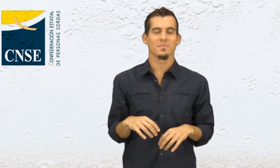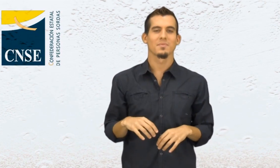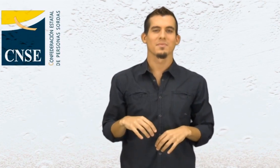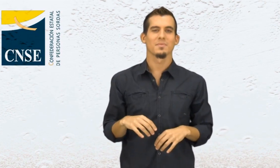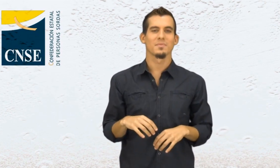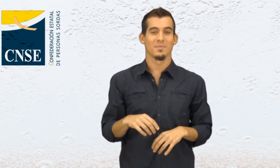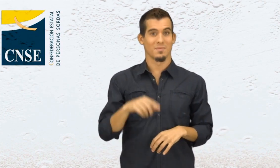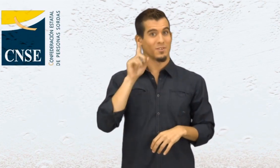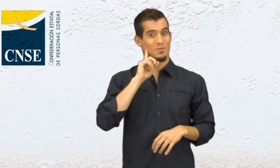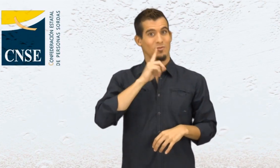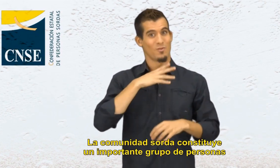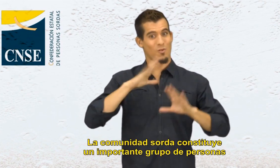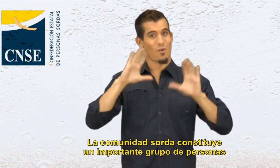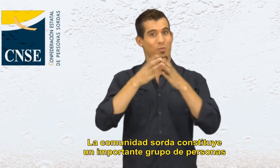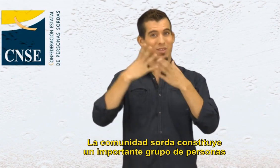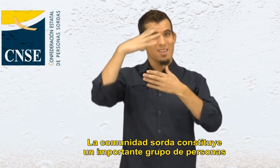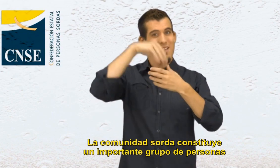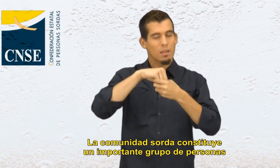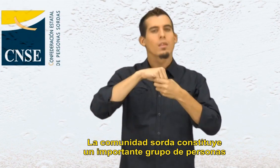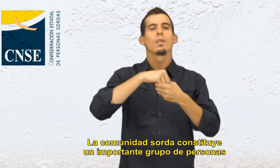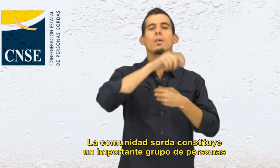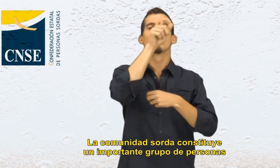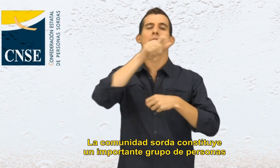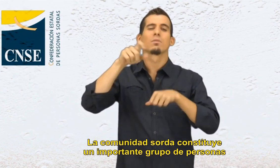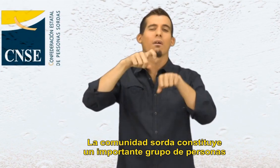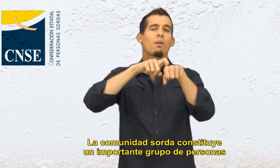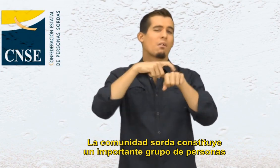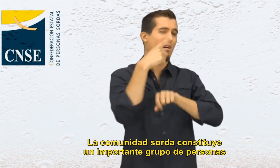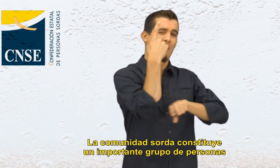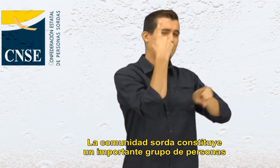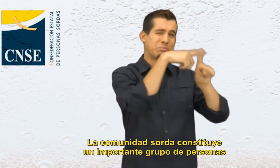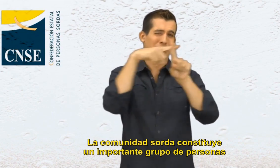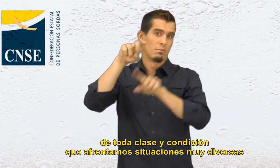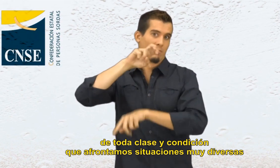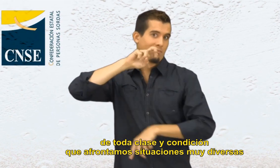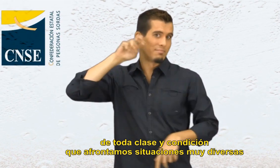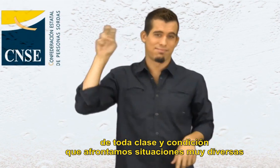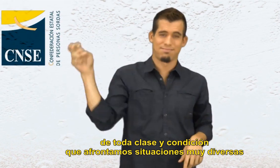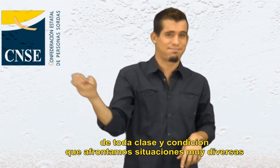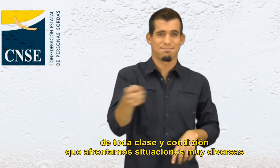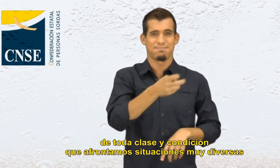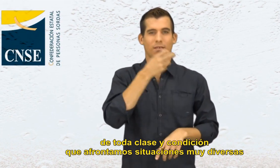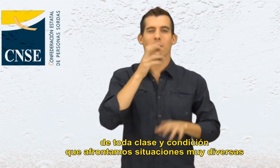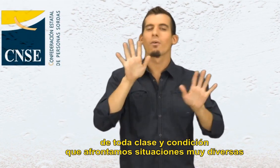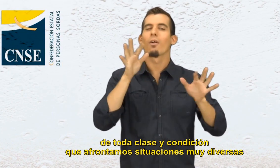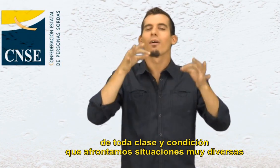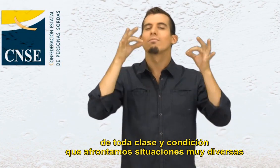La comunidad sorda constituye un importante grupo de personas de toda clase y condición que afrontamos